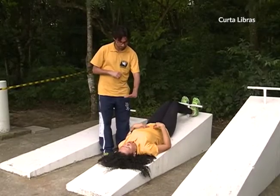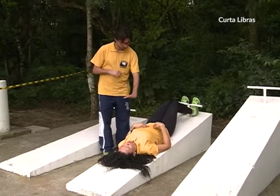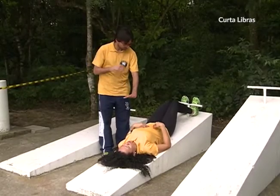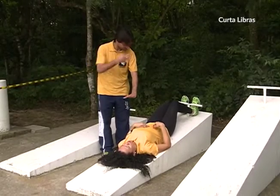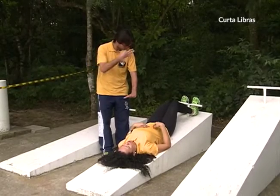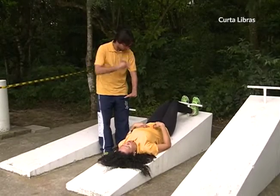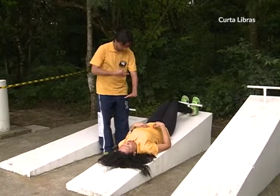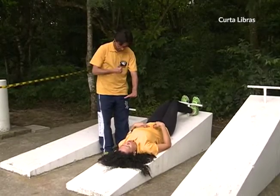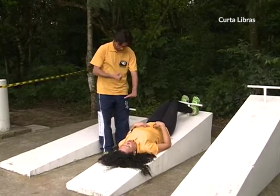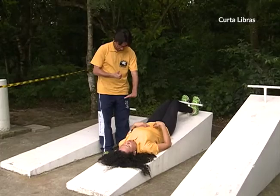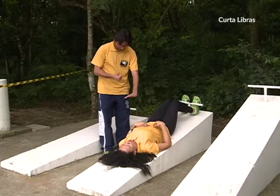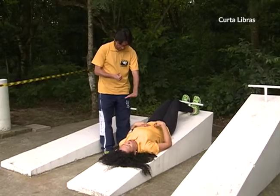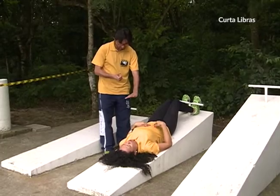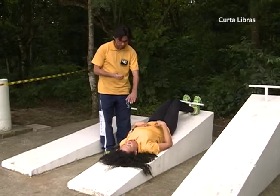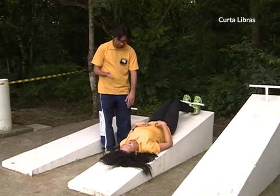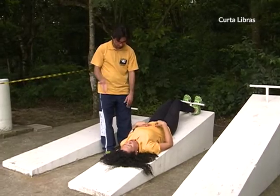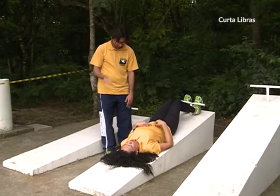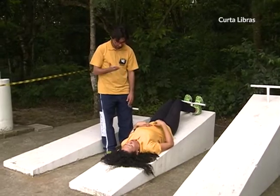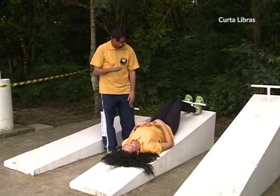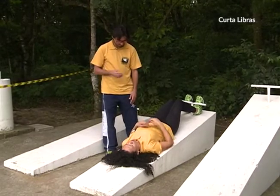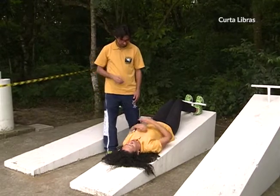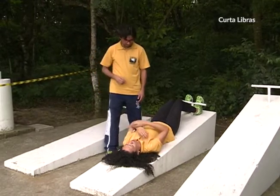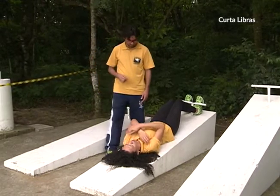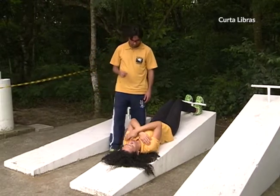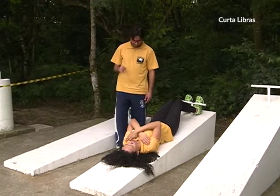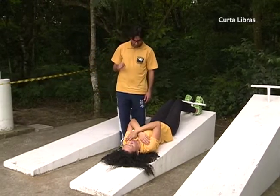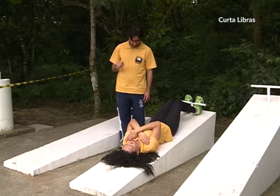Espere um pouco. Posição correta. Pode começar.